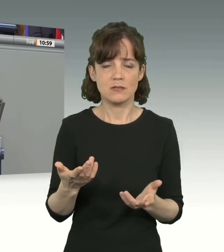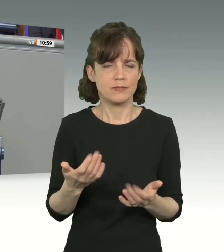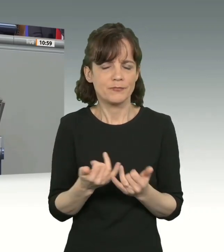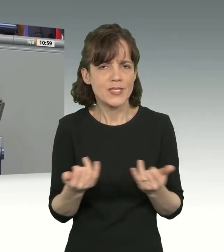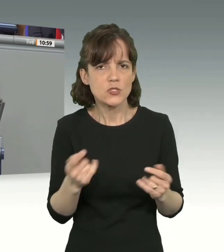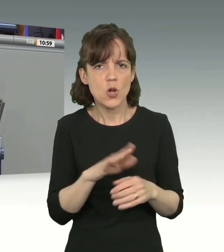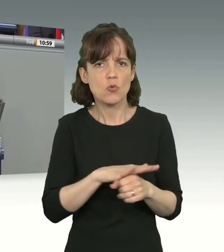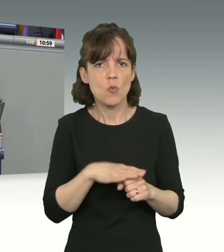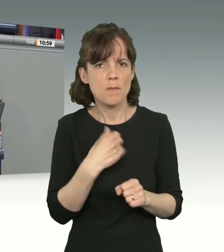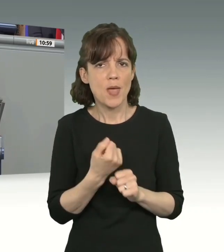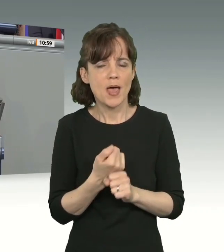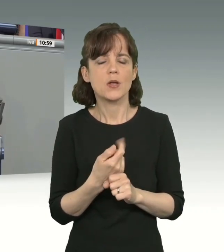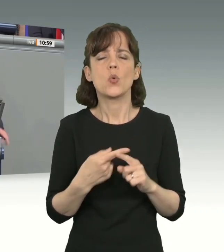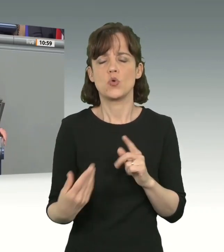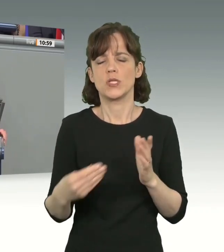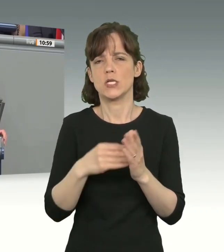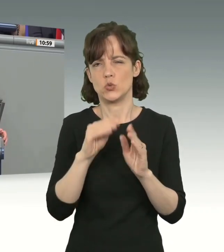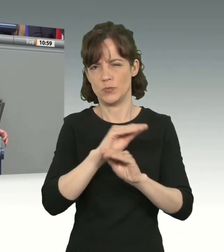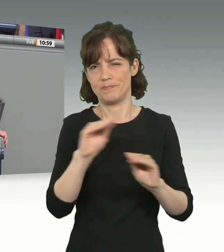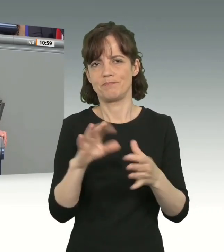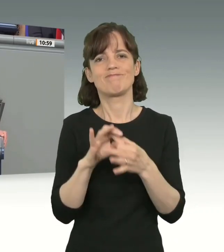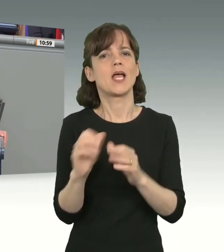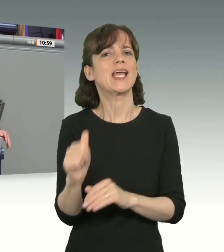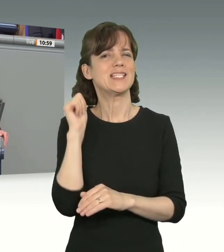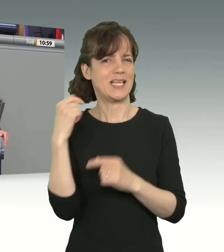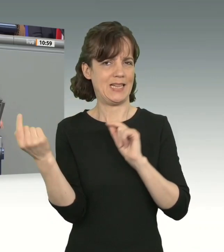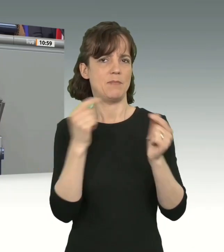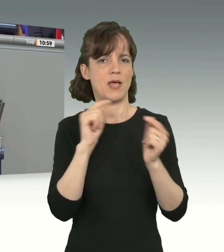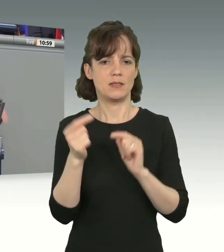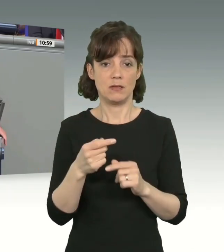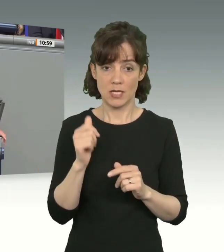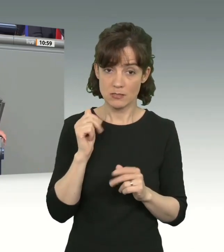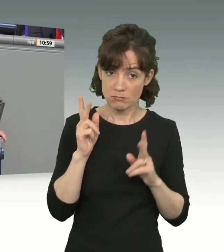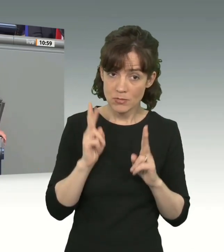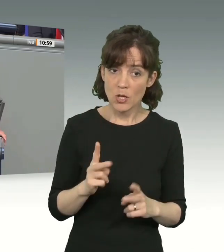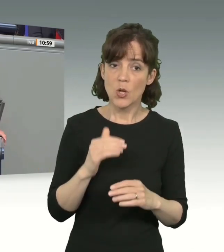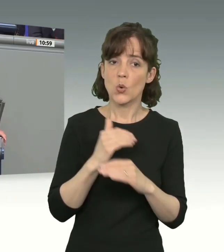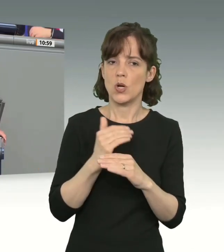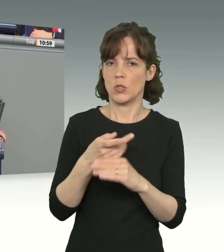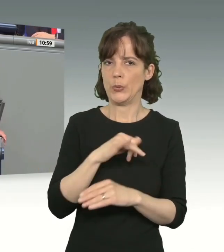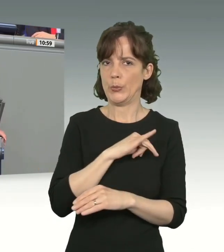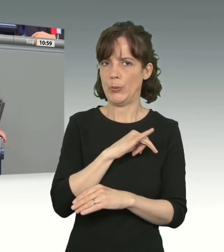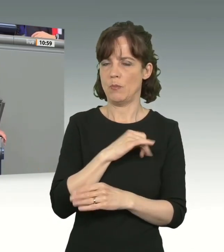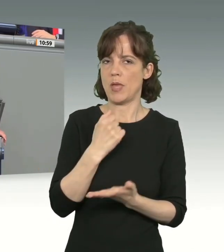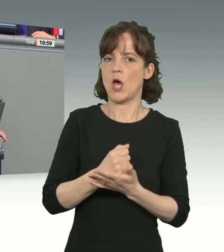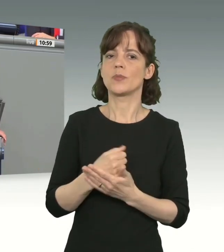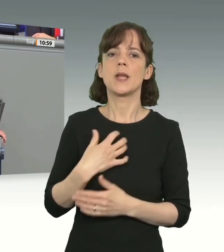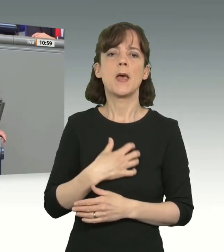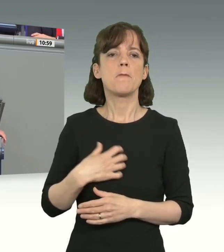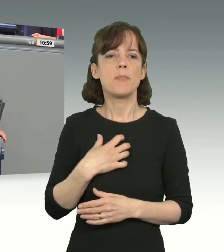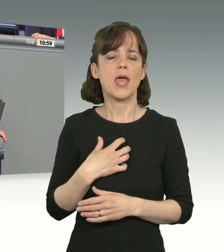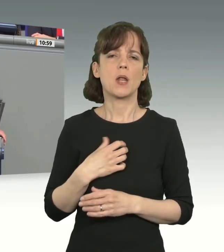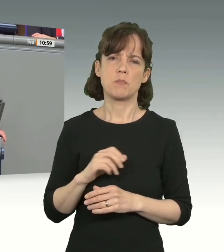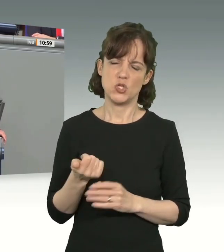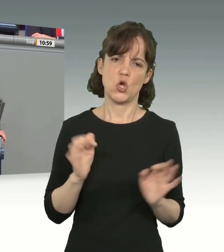Lassen Sie mich an der Stelle noch eines zur gestrigen Debatte sagen. Da erlaubt sich doch glatt der Kollege von den Grünen zu behaupten, in Bayern wäre es besonders